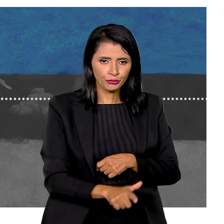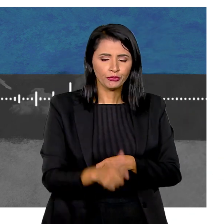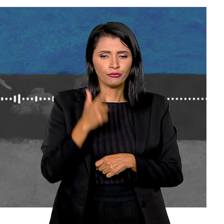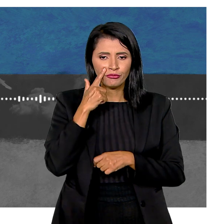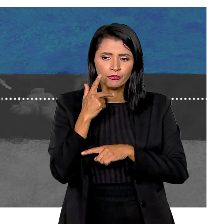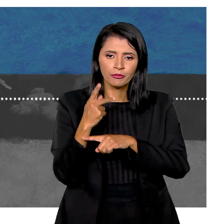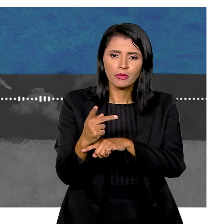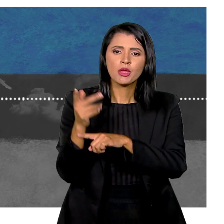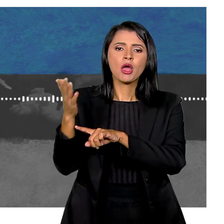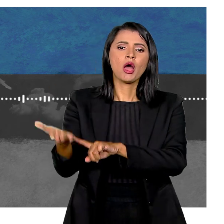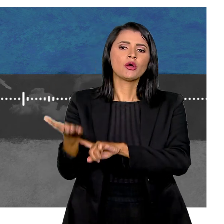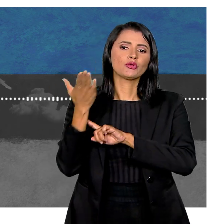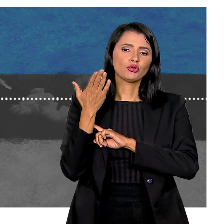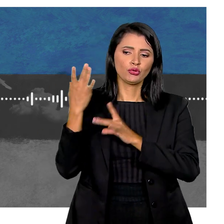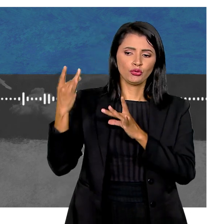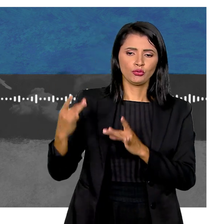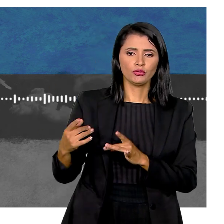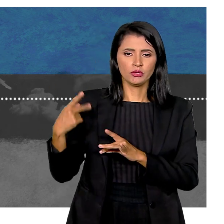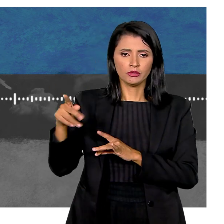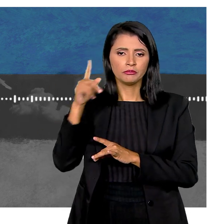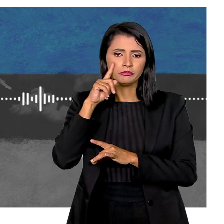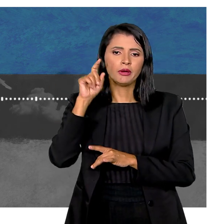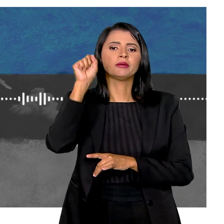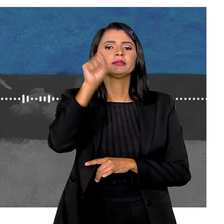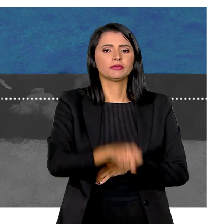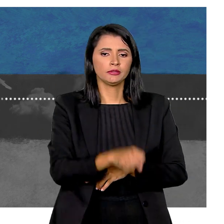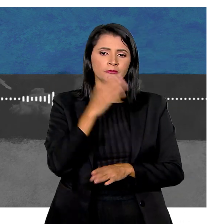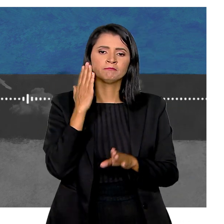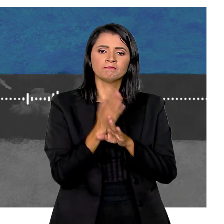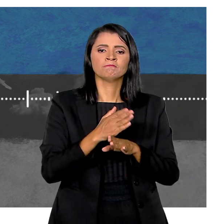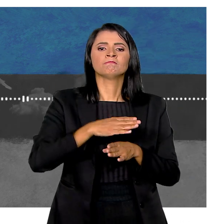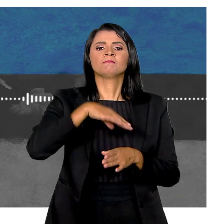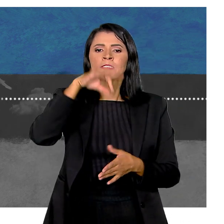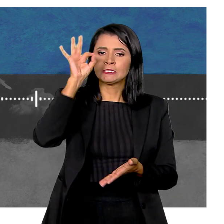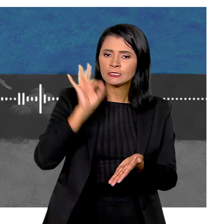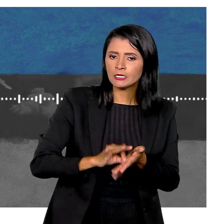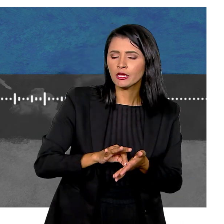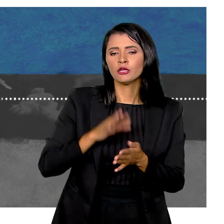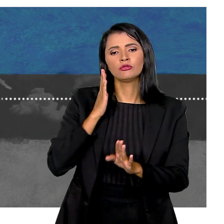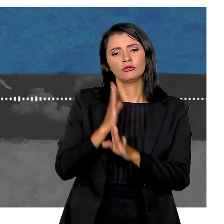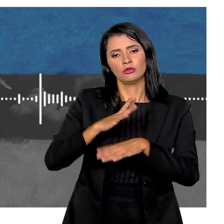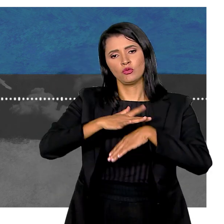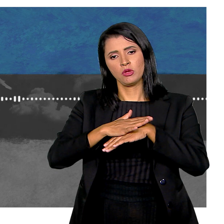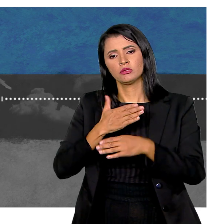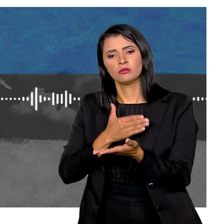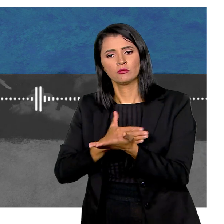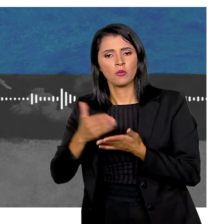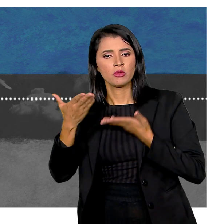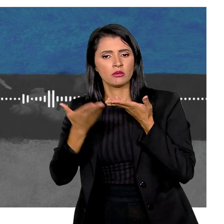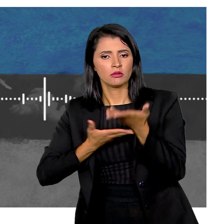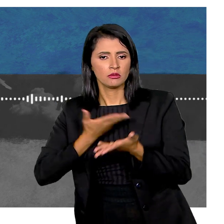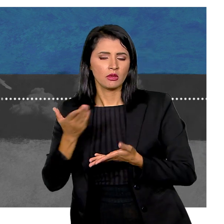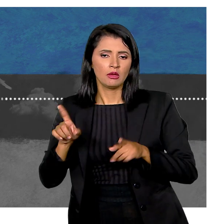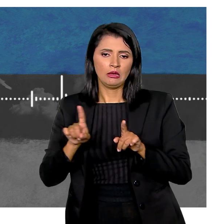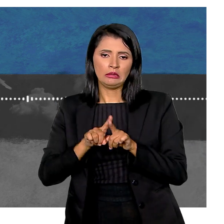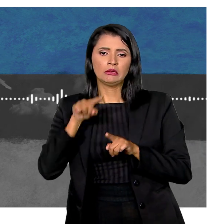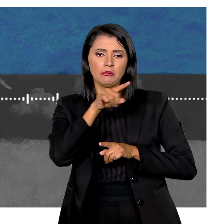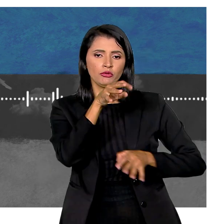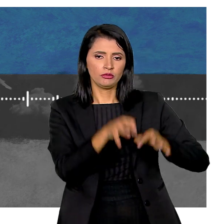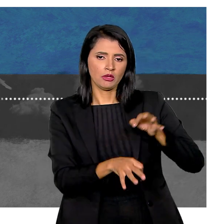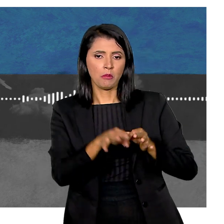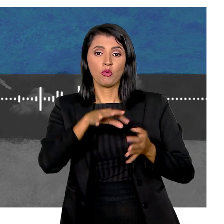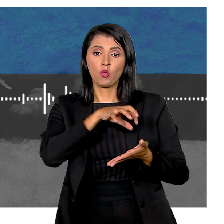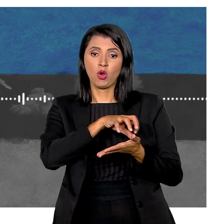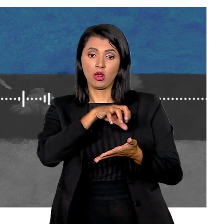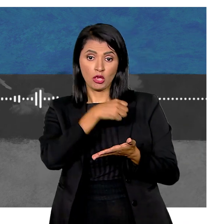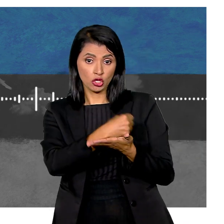refazer o teste E buscar ajuda especializada Para, aí sim, ter o diagnóstico formal E começar tanto o tratamento Quanto